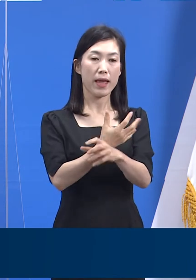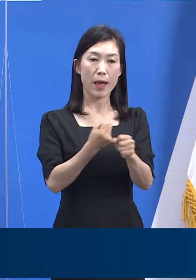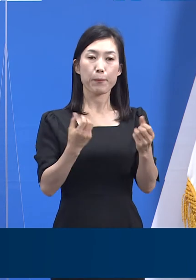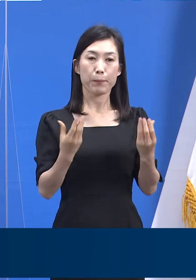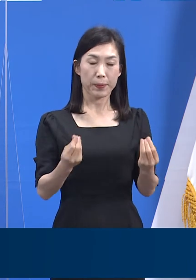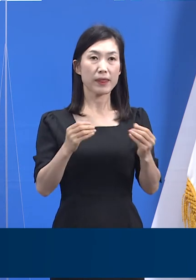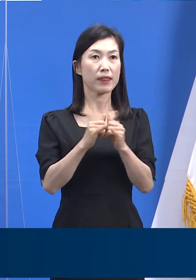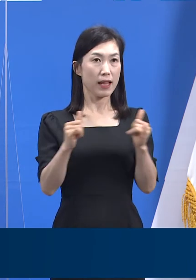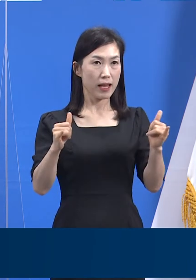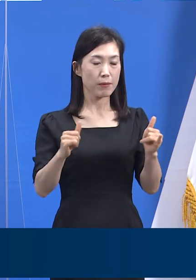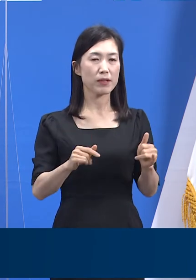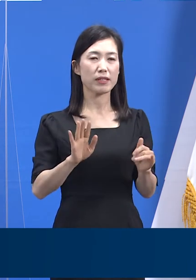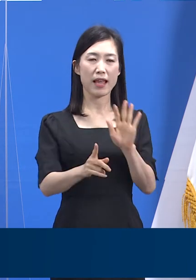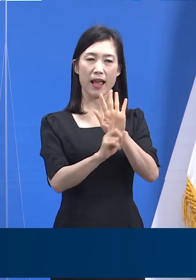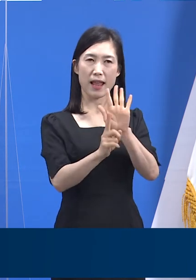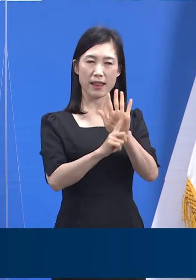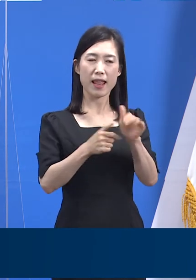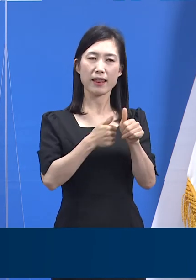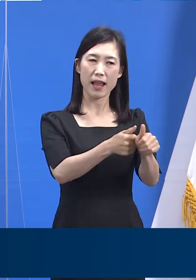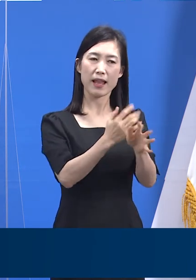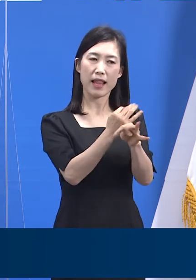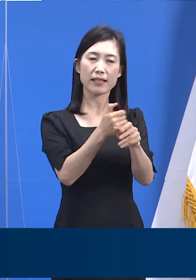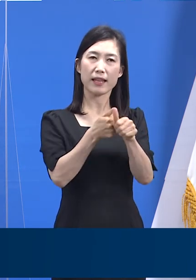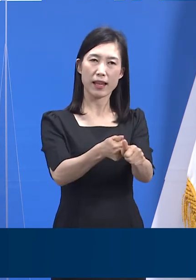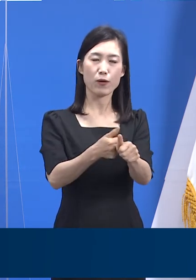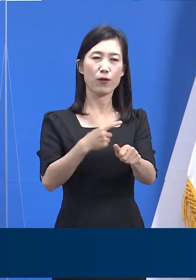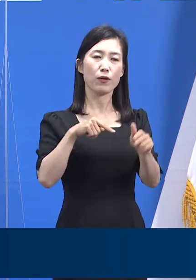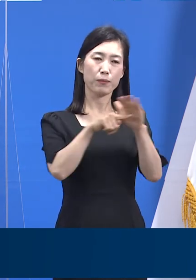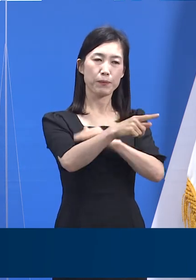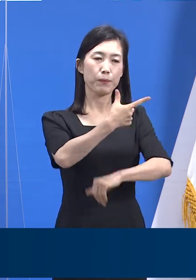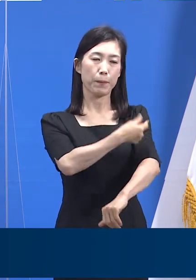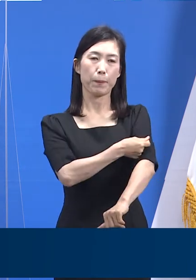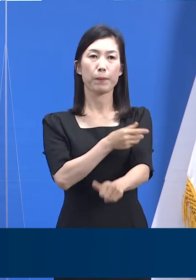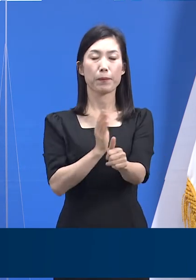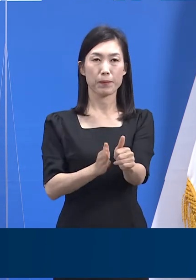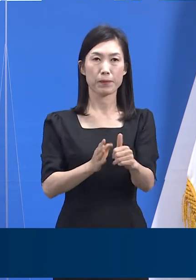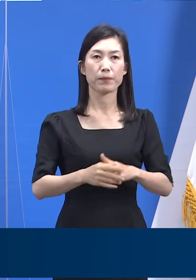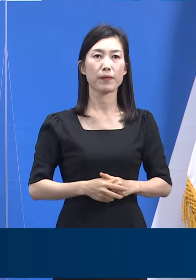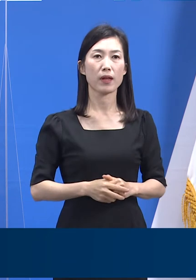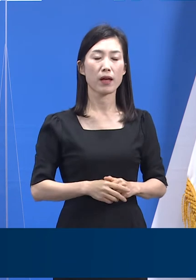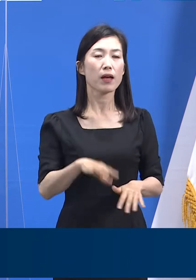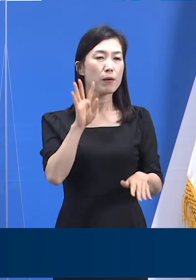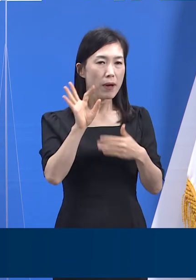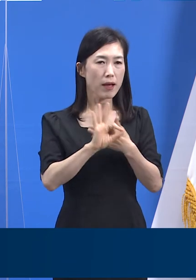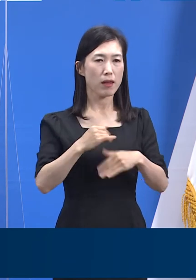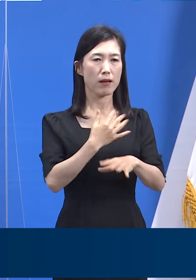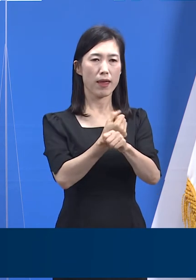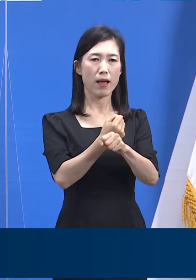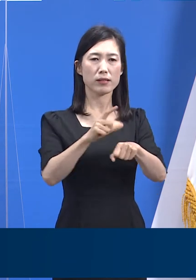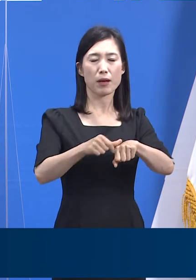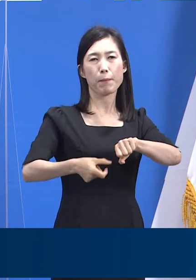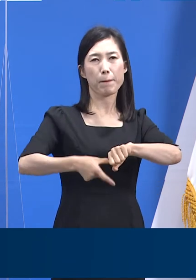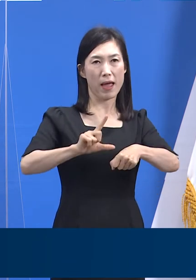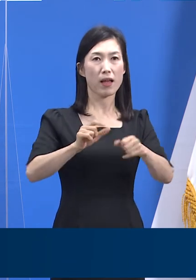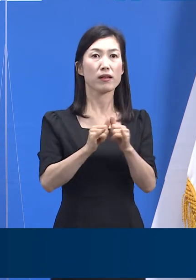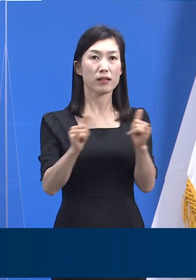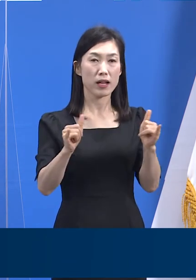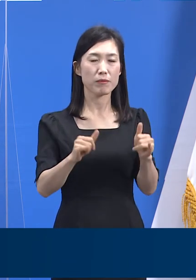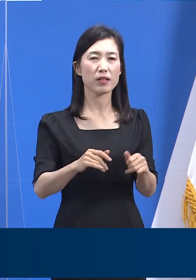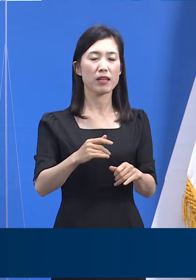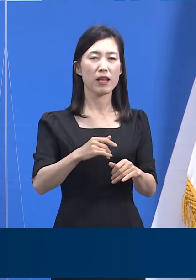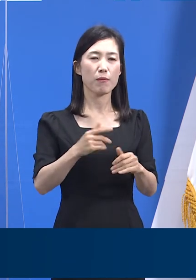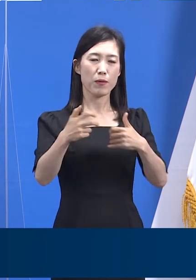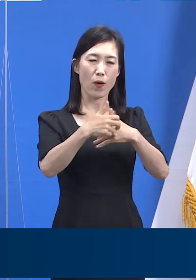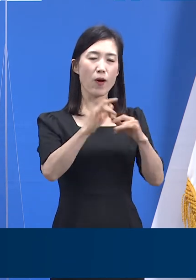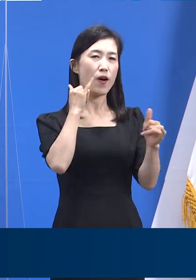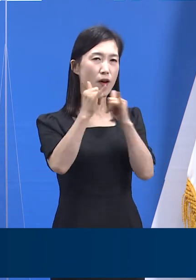분께서는 안내에 따라 접종받아주시기 바랍니다. 혹시 예약 기회를 놓치신 분들은 잔여 백신 접종